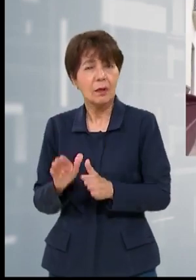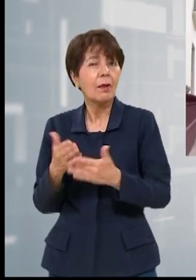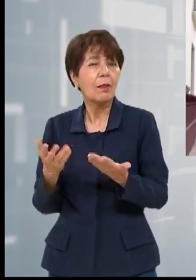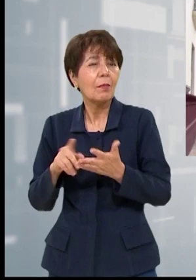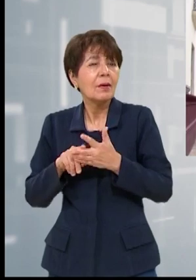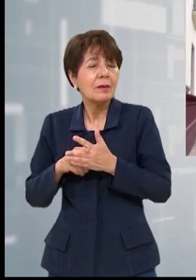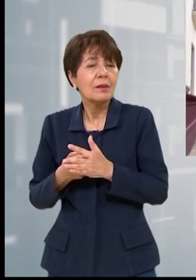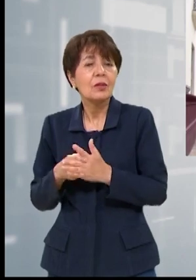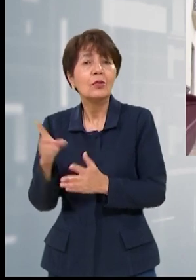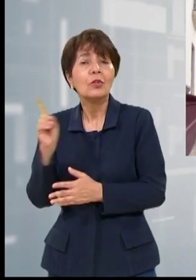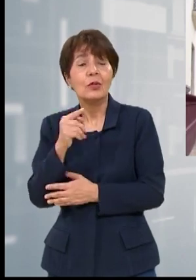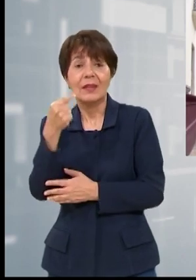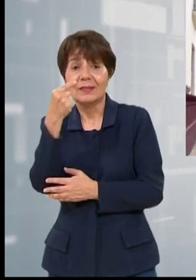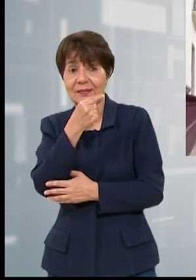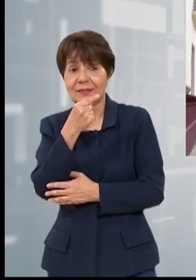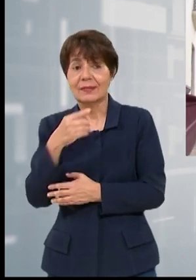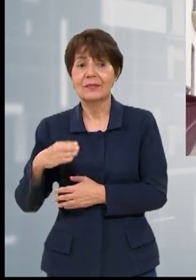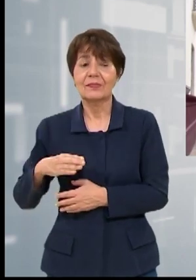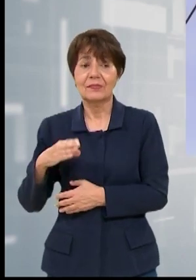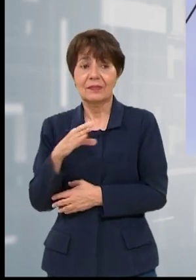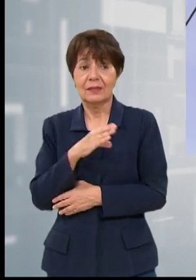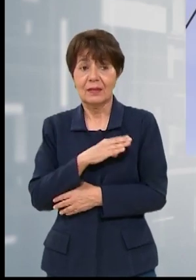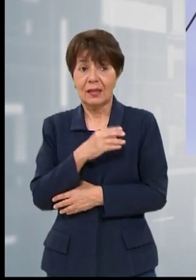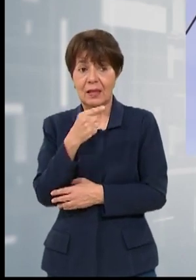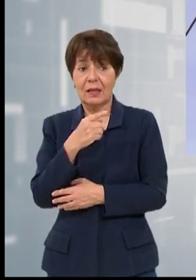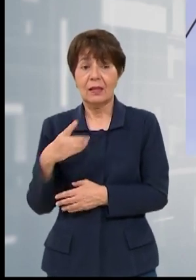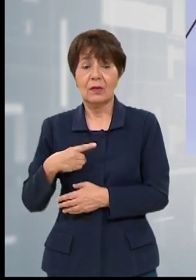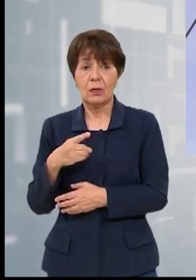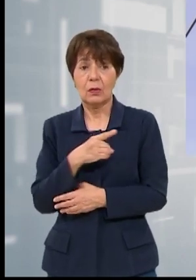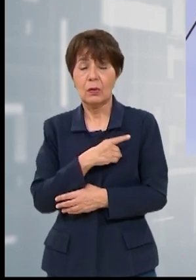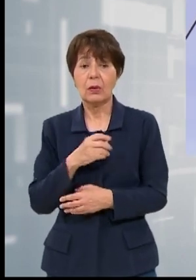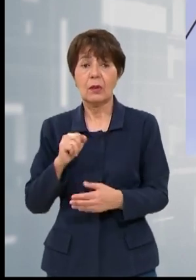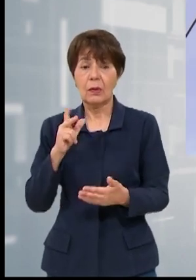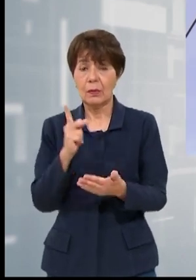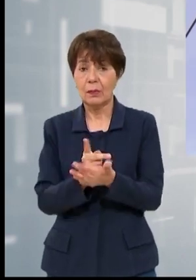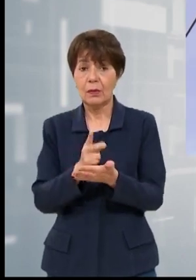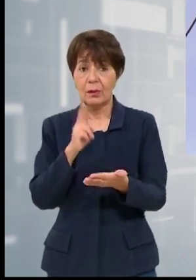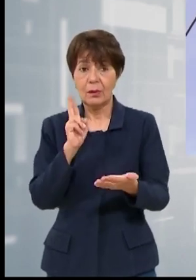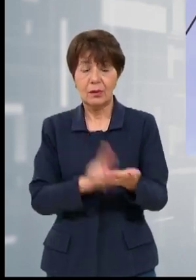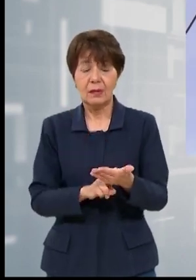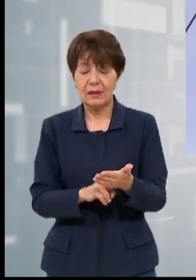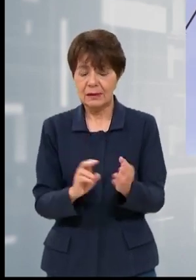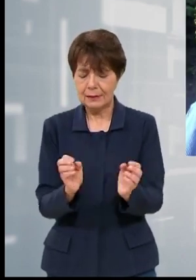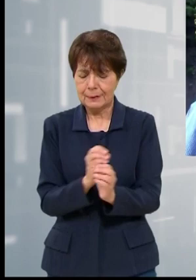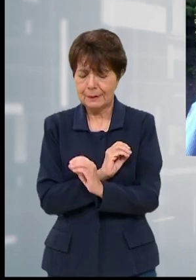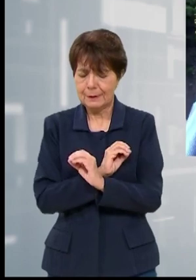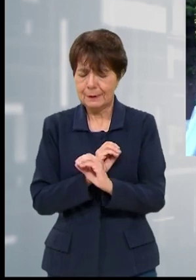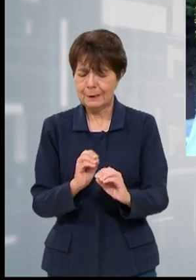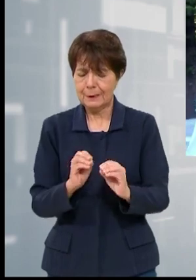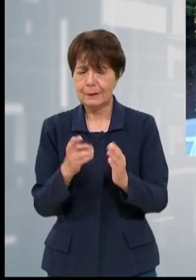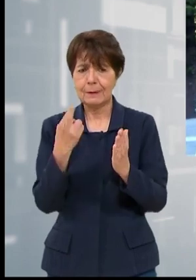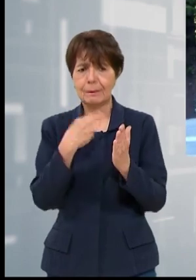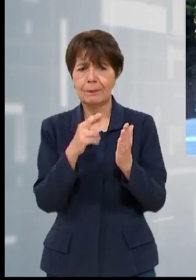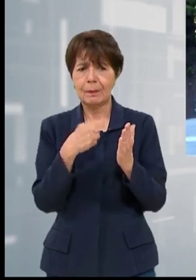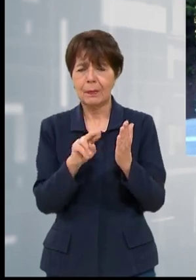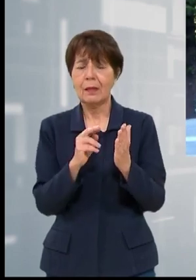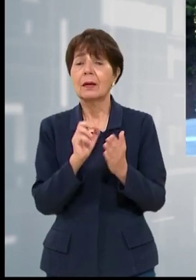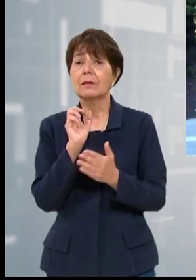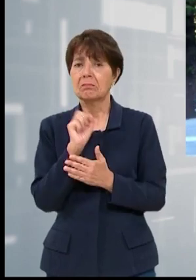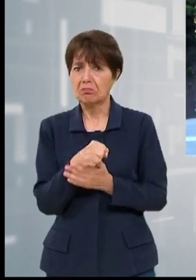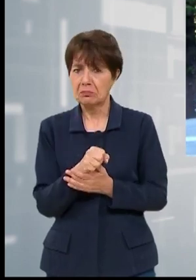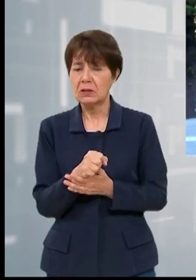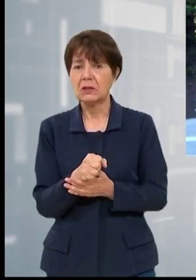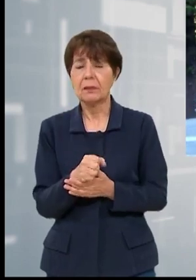problemas se dieron en el Congreso Nacional en donde los diputados aprobaron dichos contratos sin una exhaustiva revisión. Pasaron por el Congreso